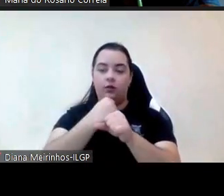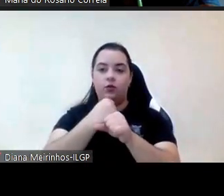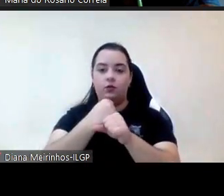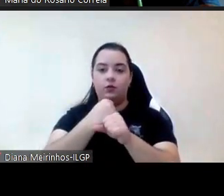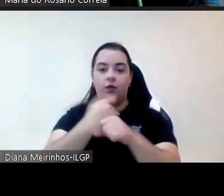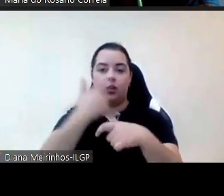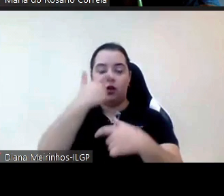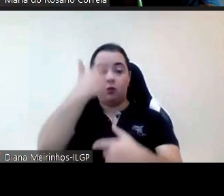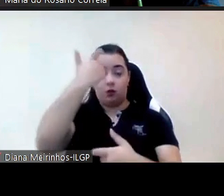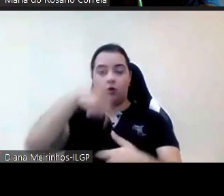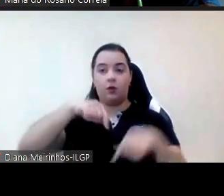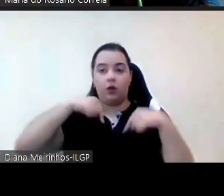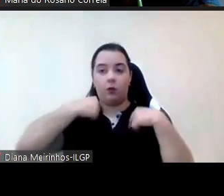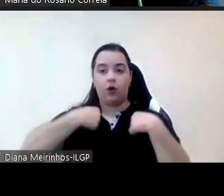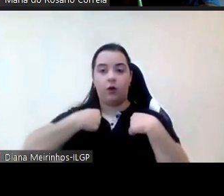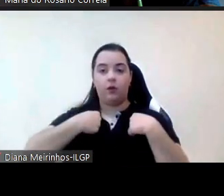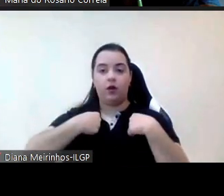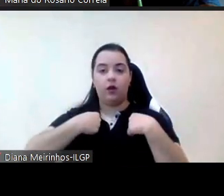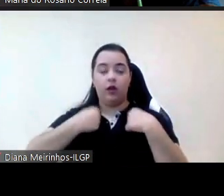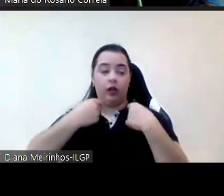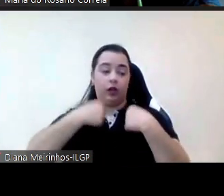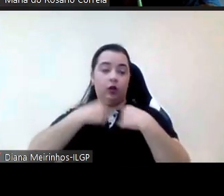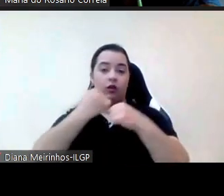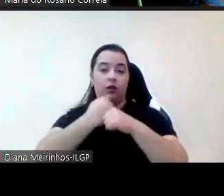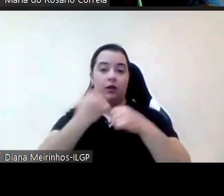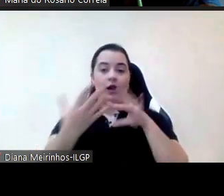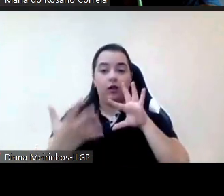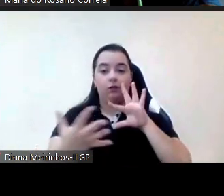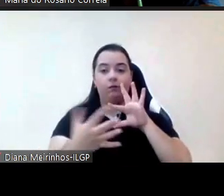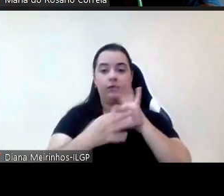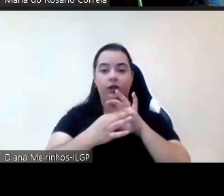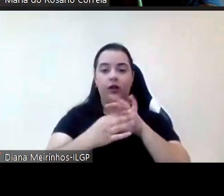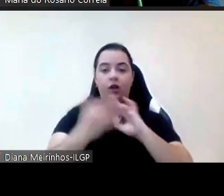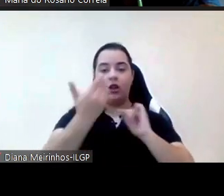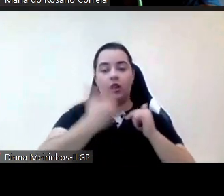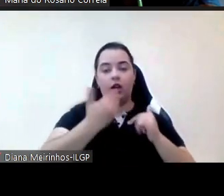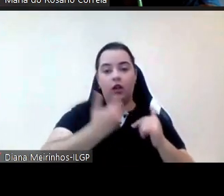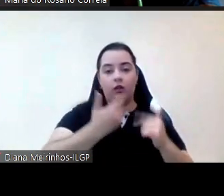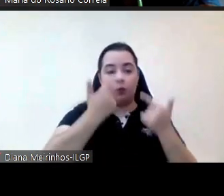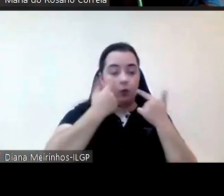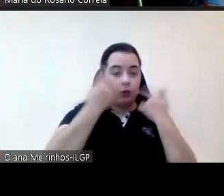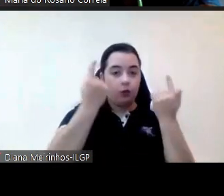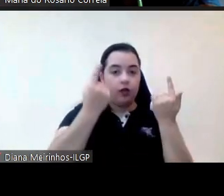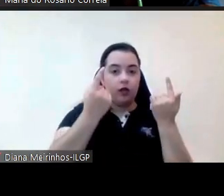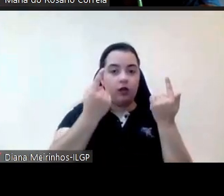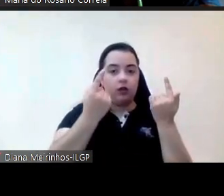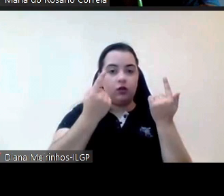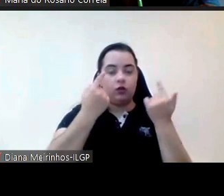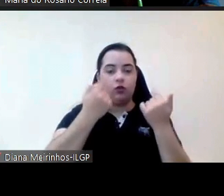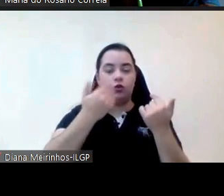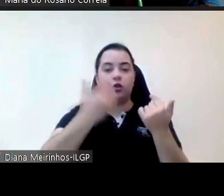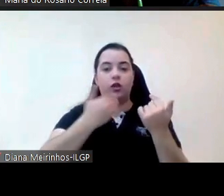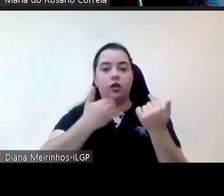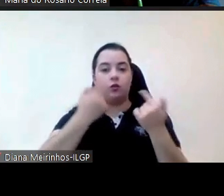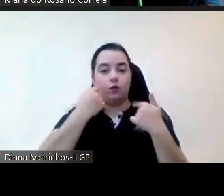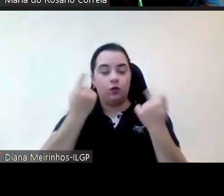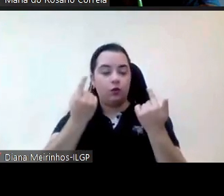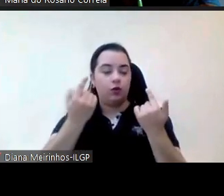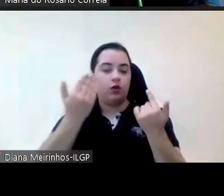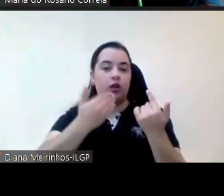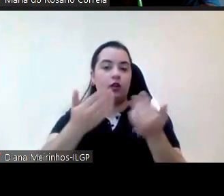minha área é do é dos direitos do direito público dos direitos fundamentais do direito constitucional é também